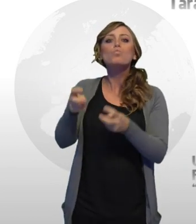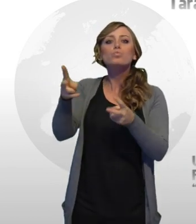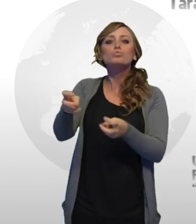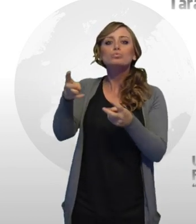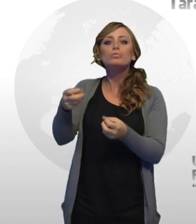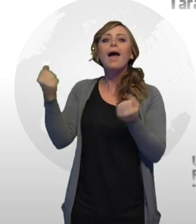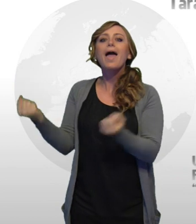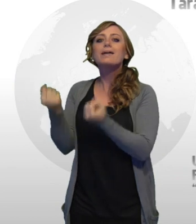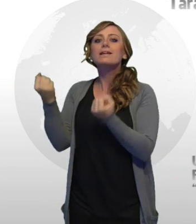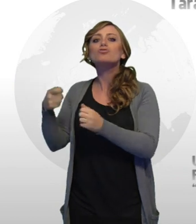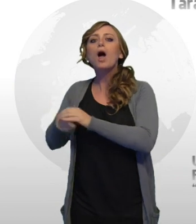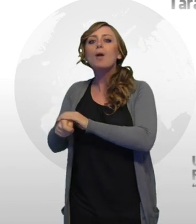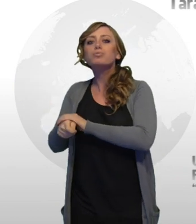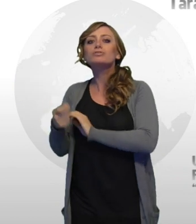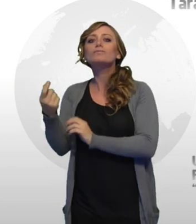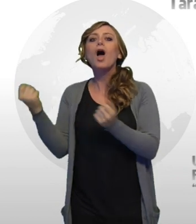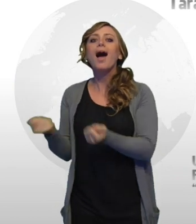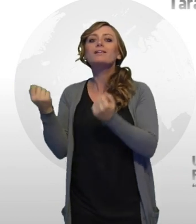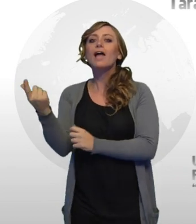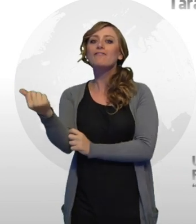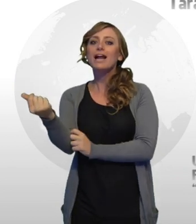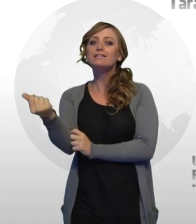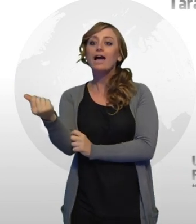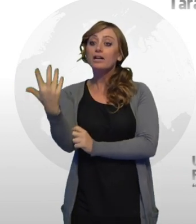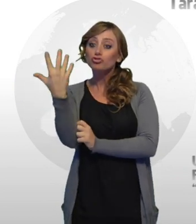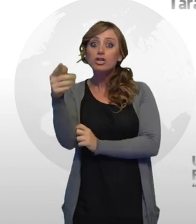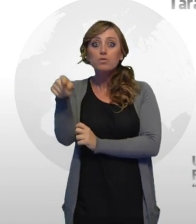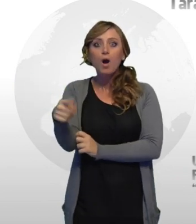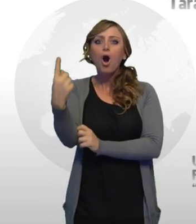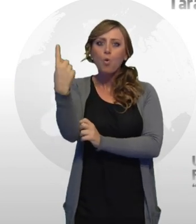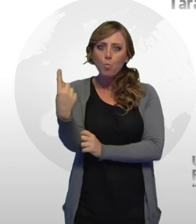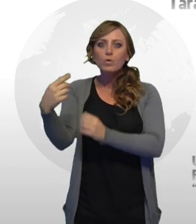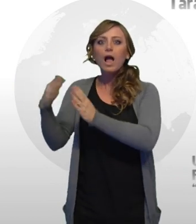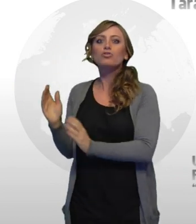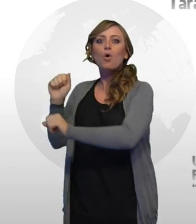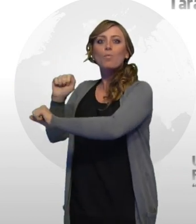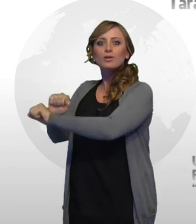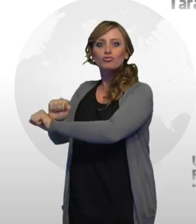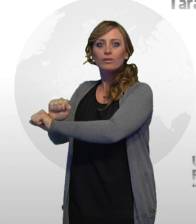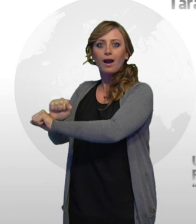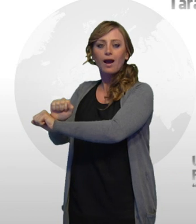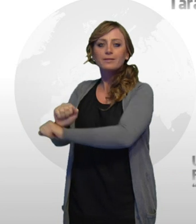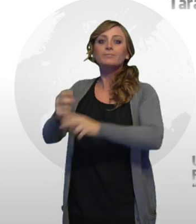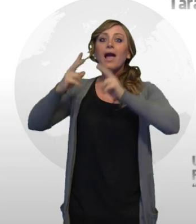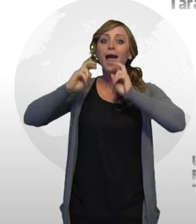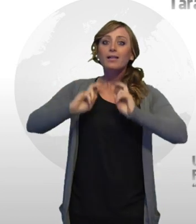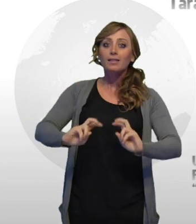attività finanziaria. Una di esse è stata sottoposta ai domiciliari. Le indagini sono